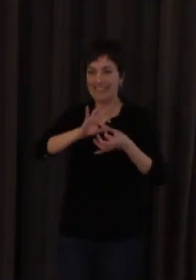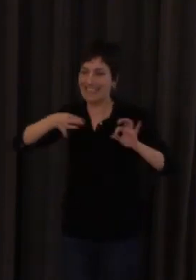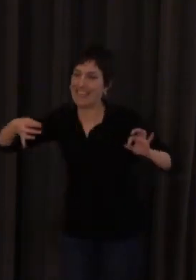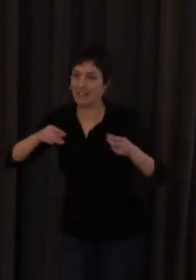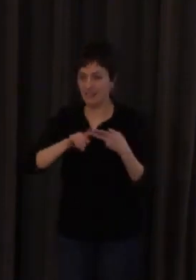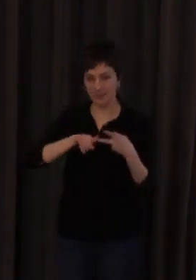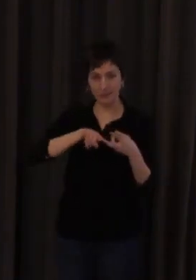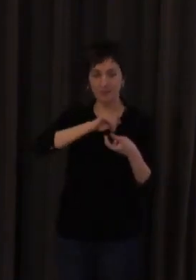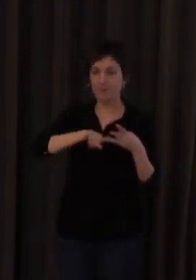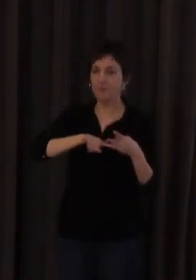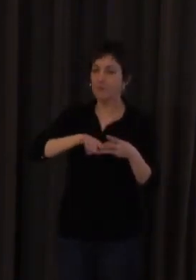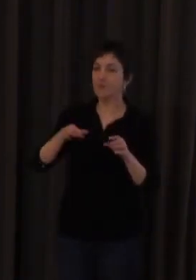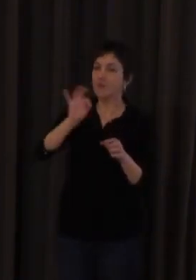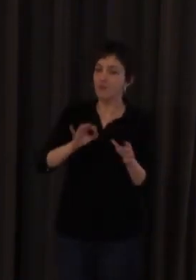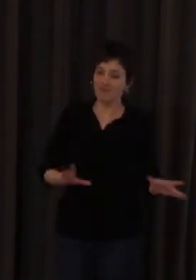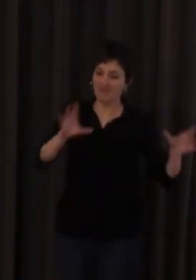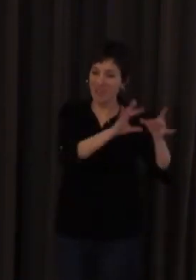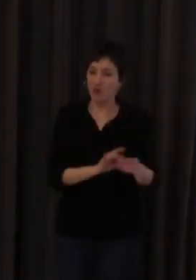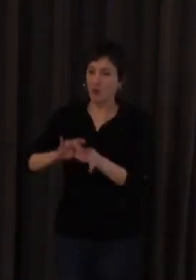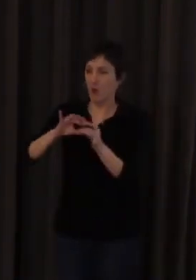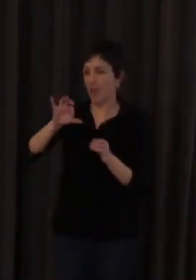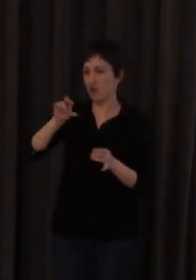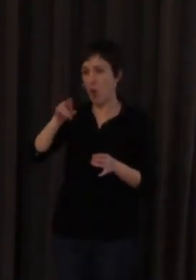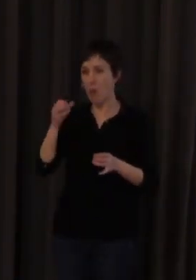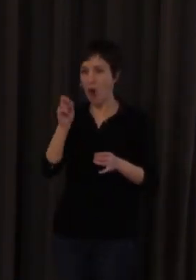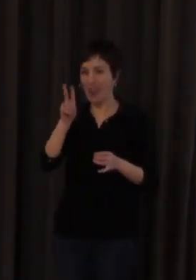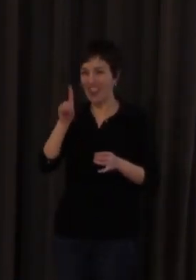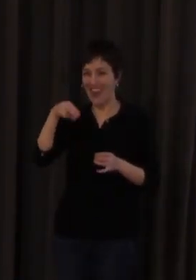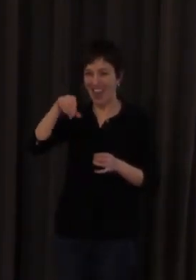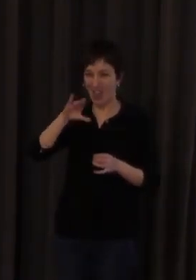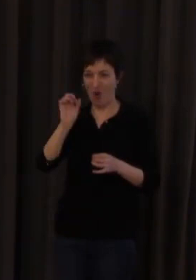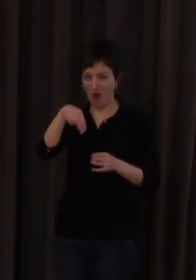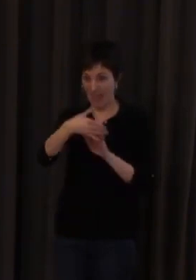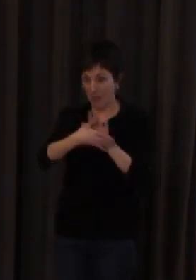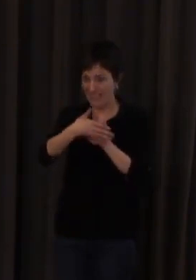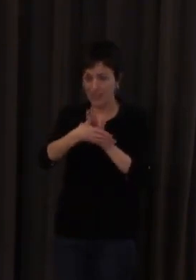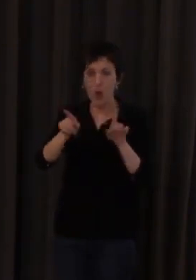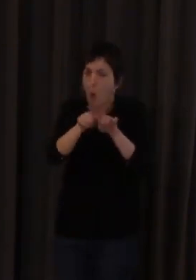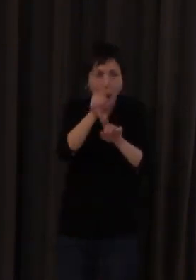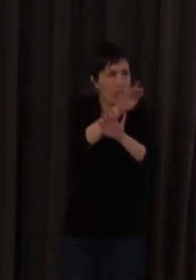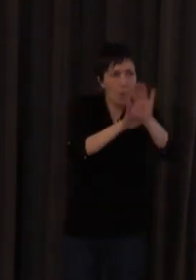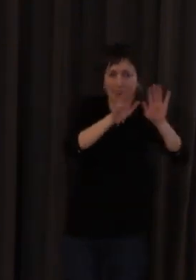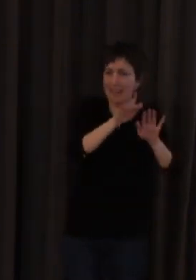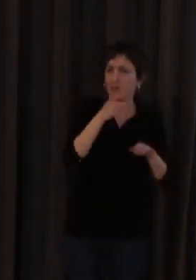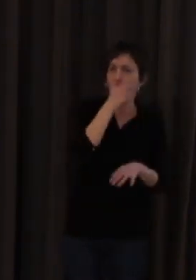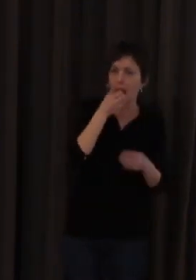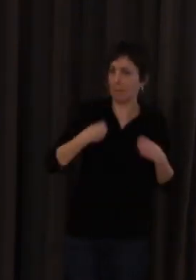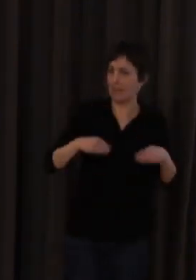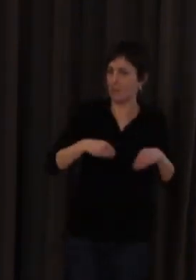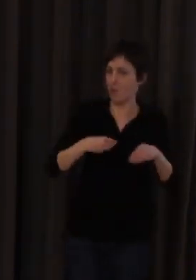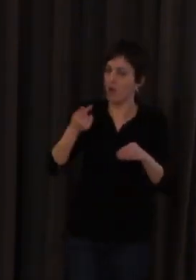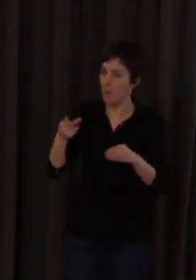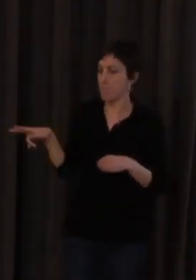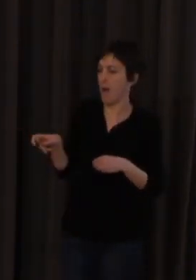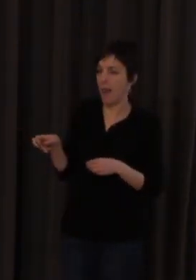sirve para explicar subordinación en lengua de signos cosas igual de complejas o más que en la lengua oral hay que